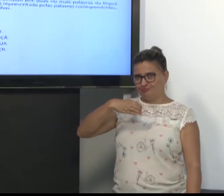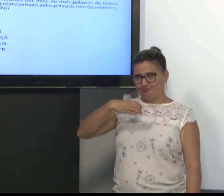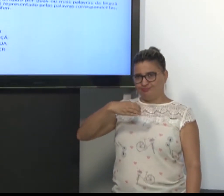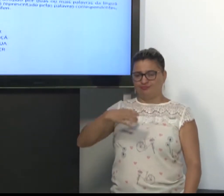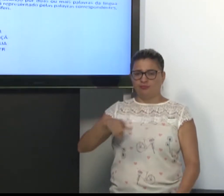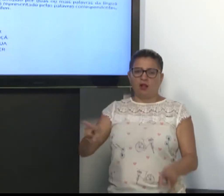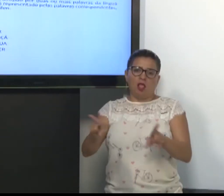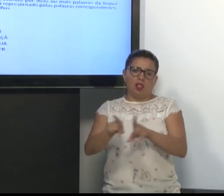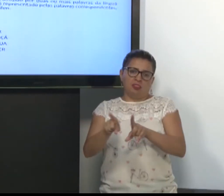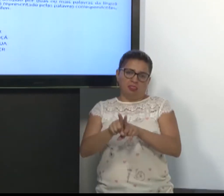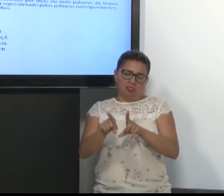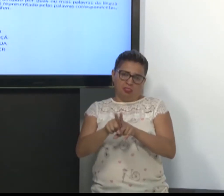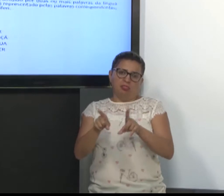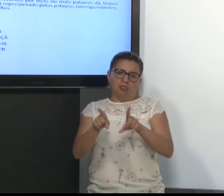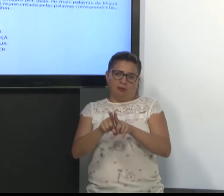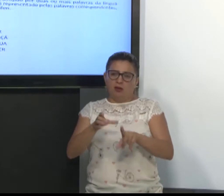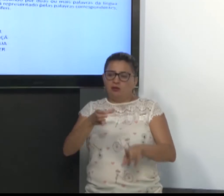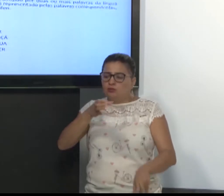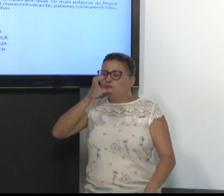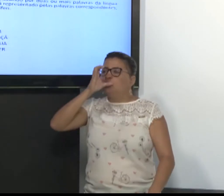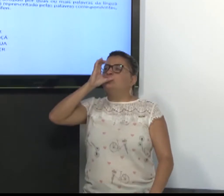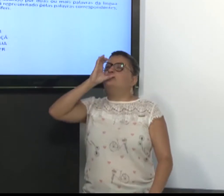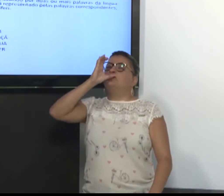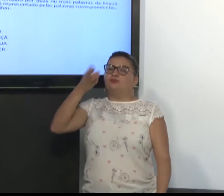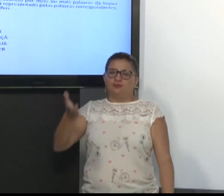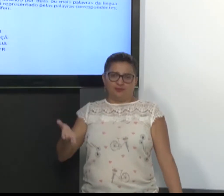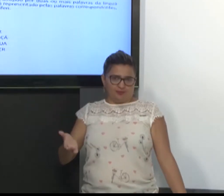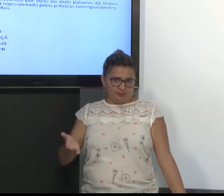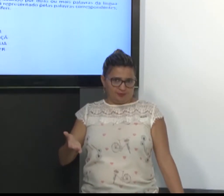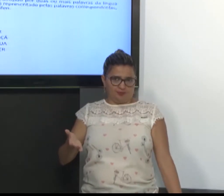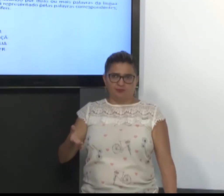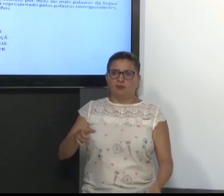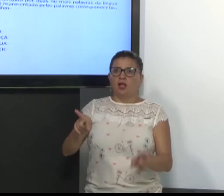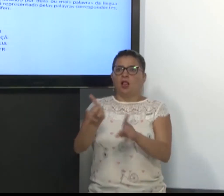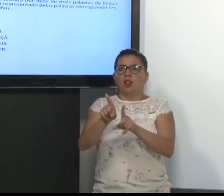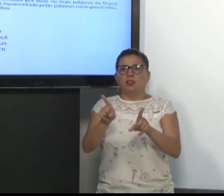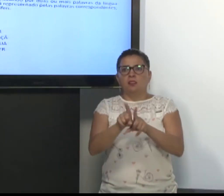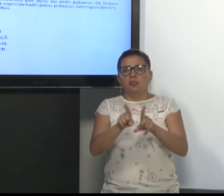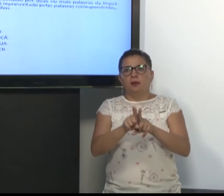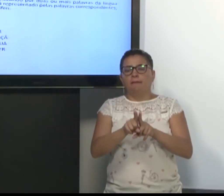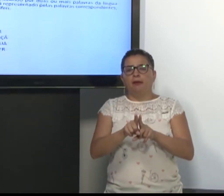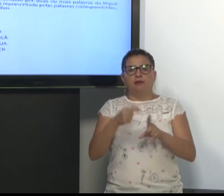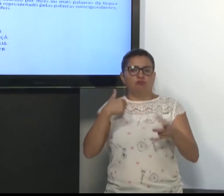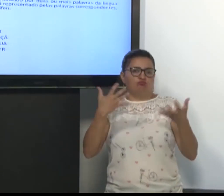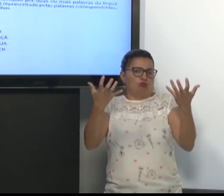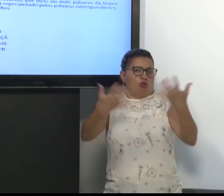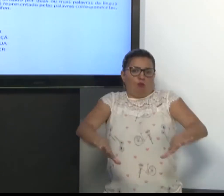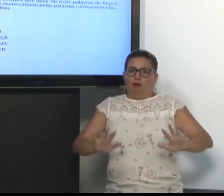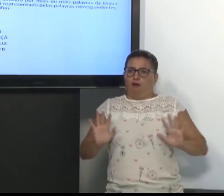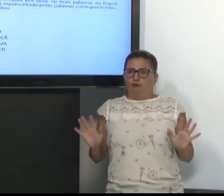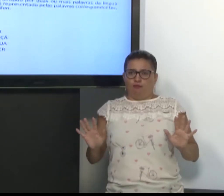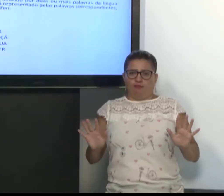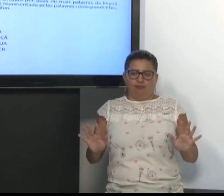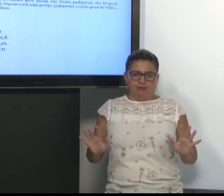tomar água, também não querer, não quero, ou não ter.